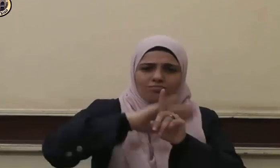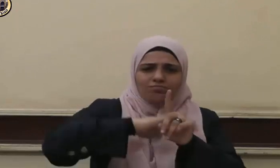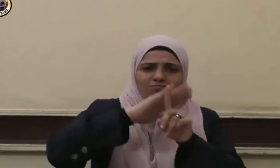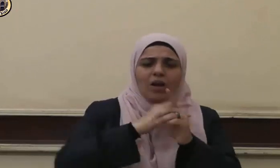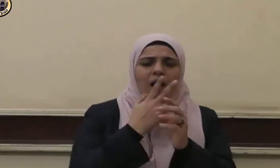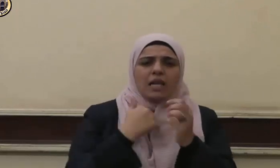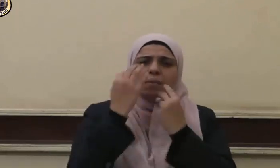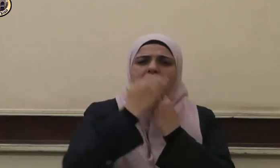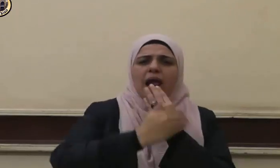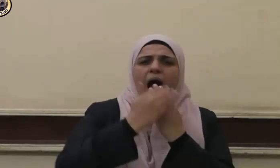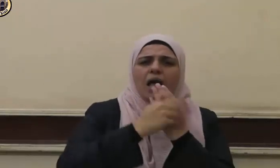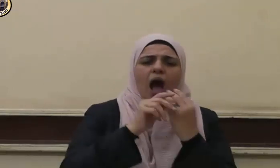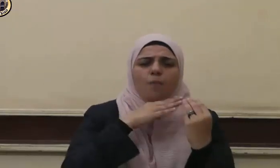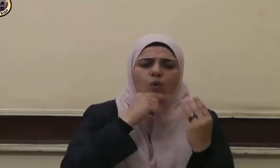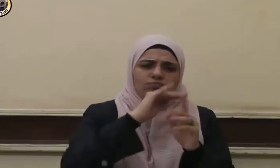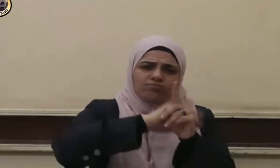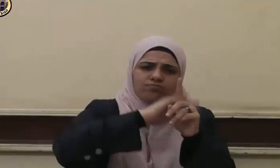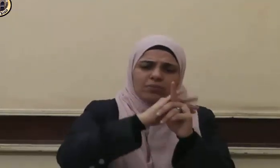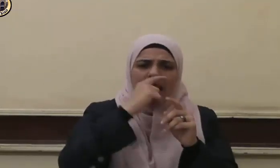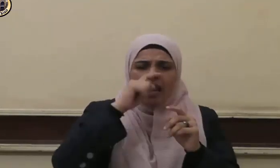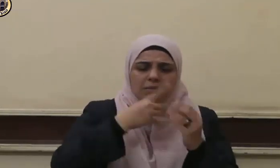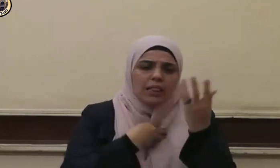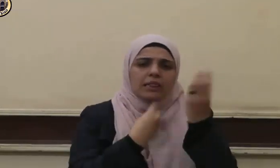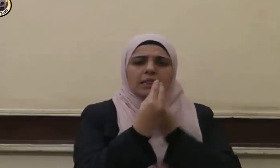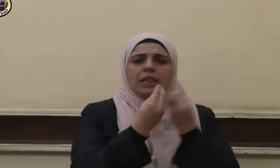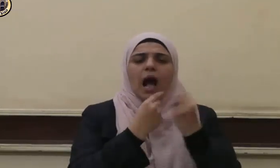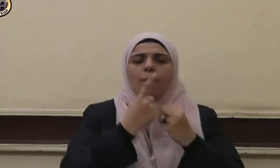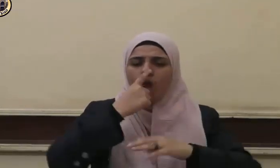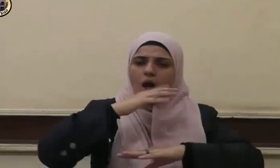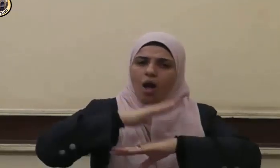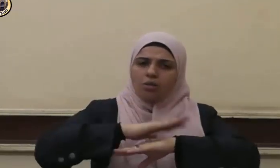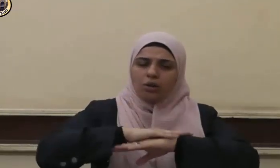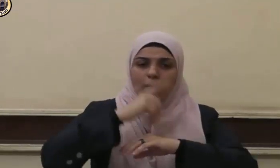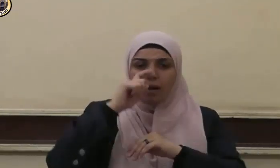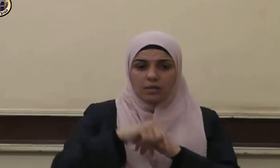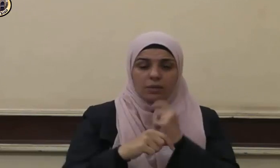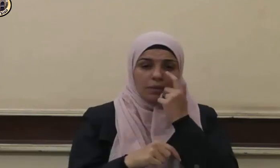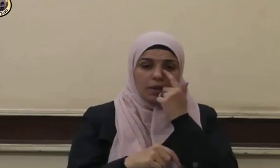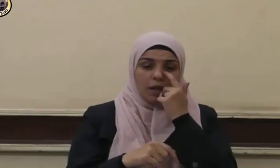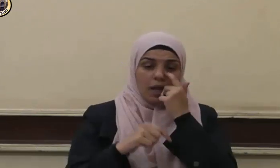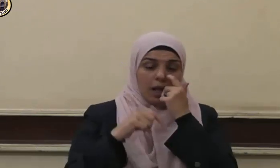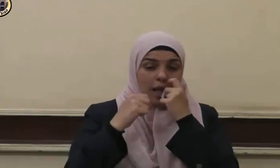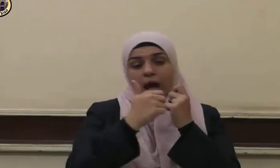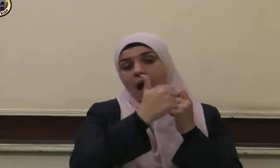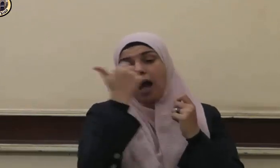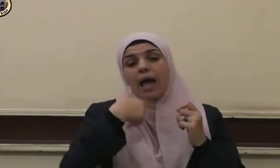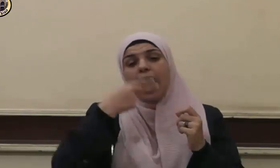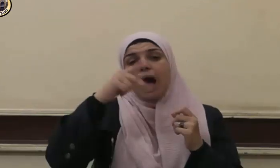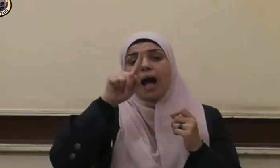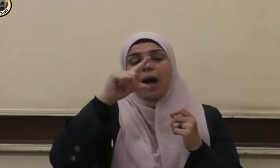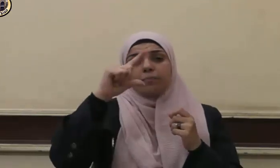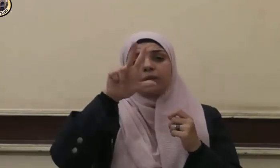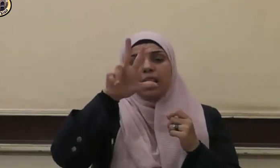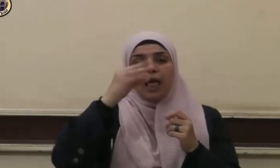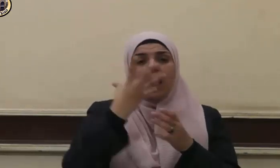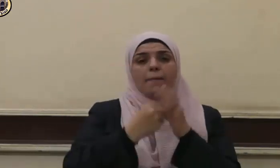رعايتهما والطلطف معهما فعن عبد الله بن عمر رضي الله